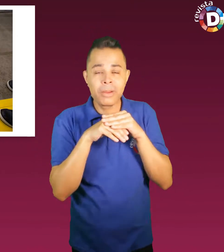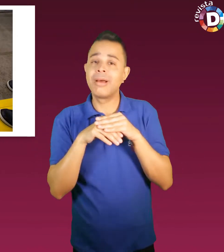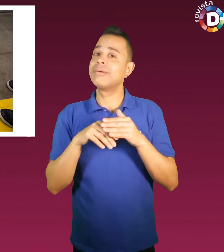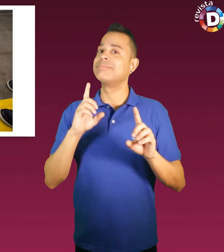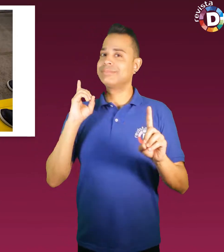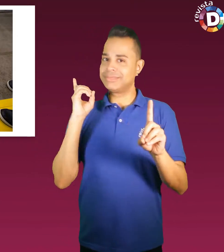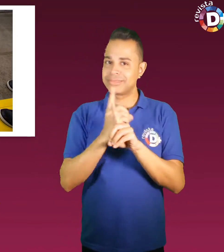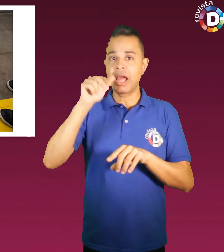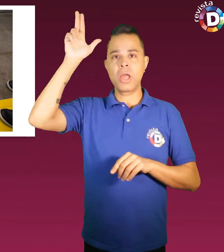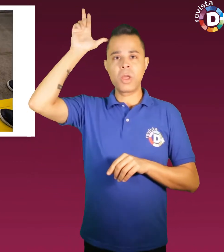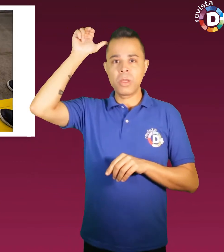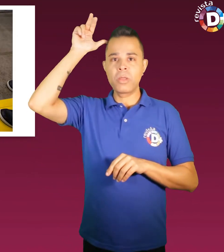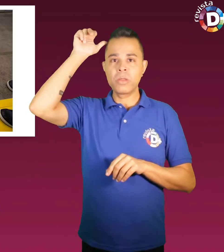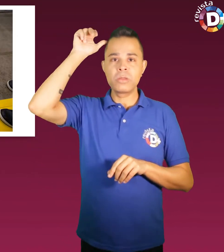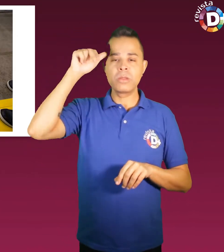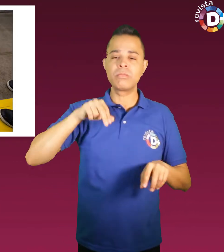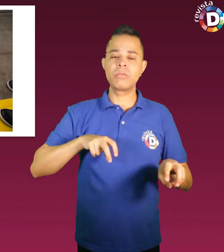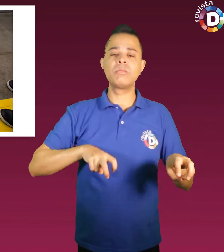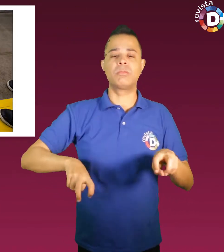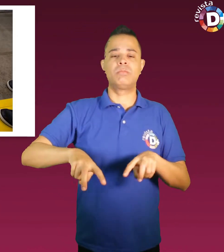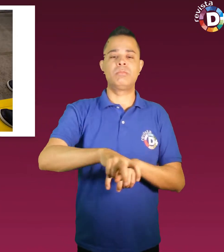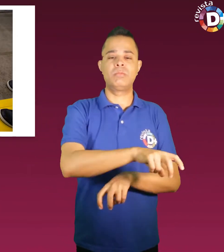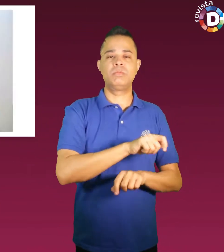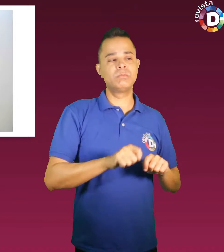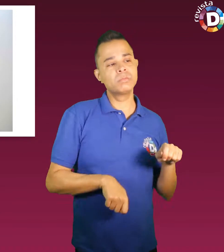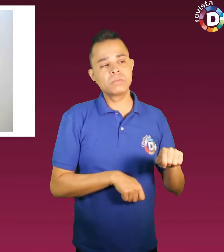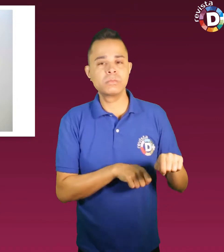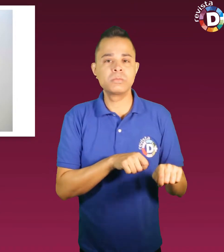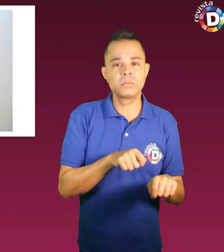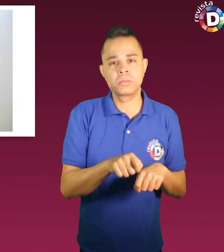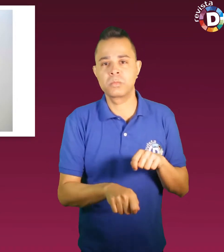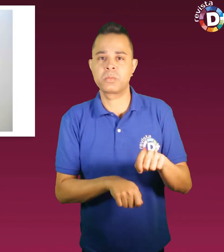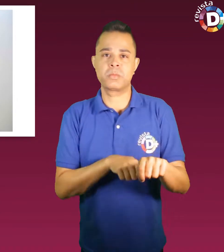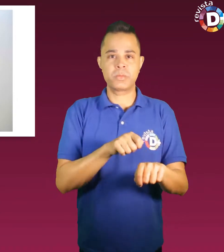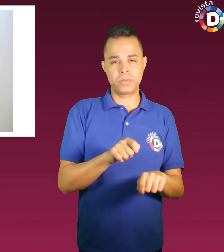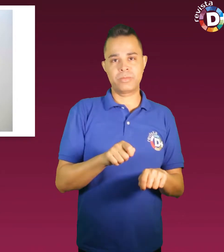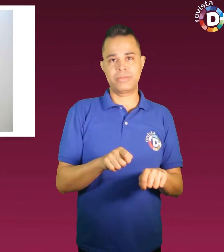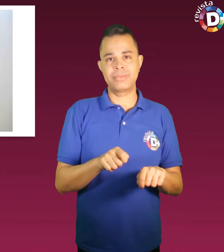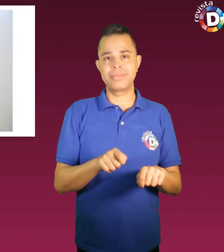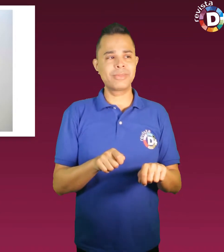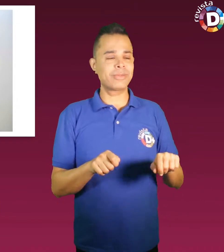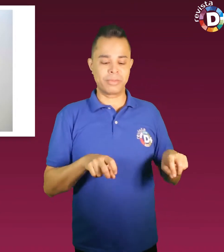É possível ver os cavalos expostos no espaço hípico também. Duas lindezas!